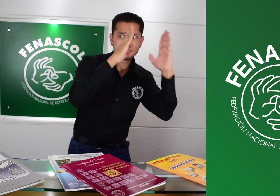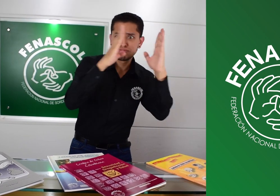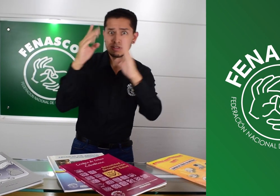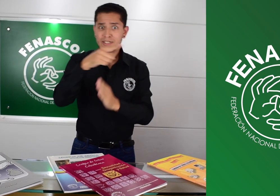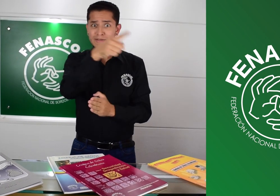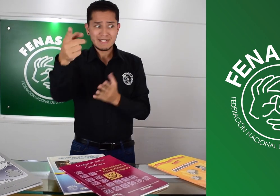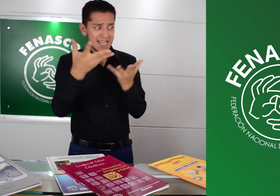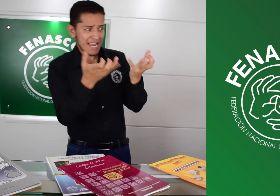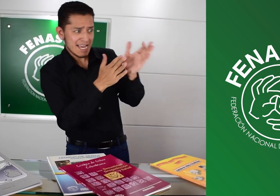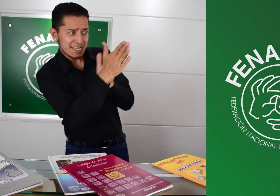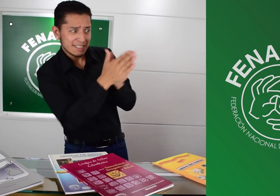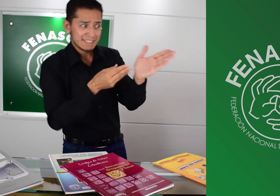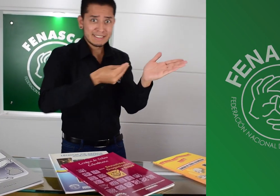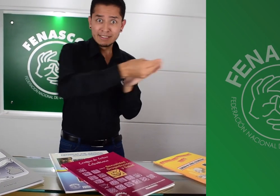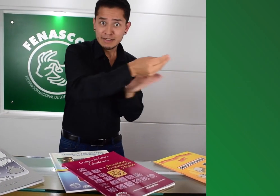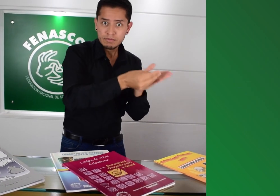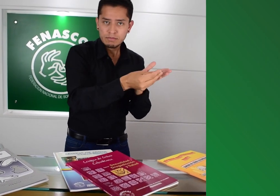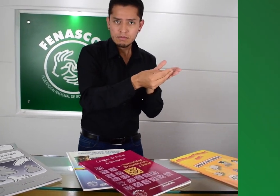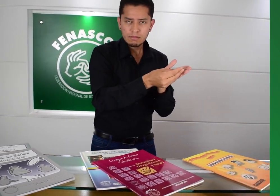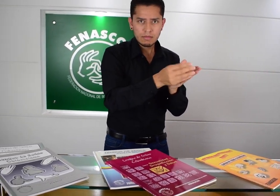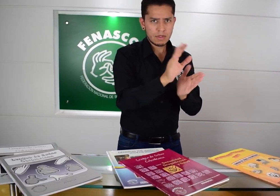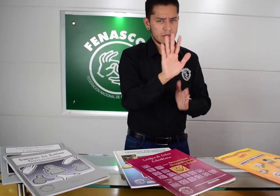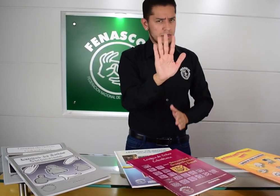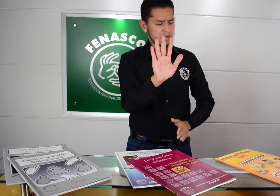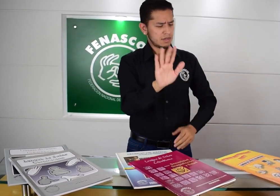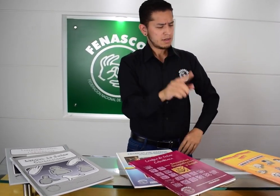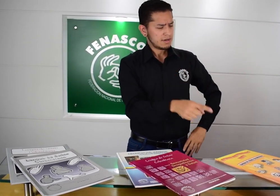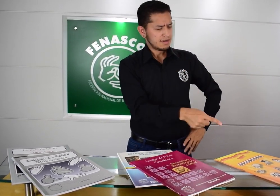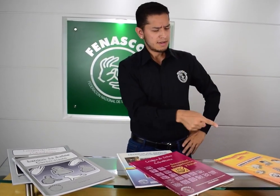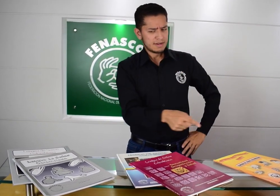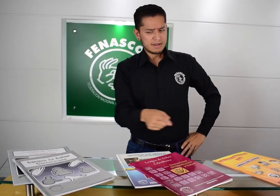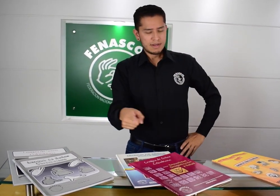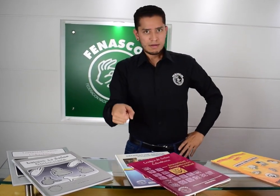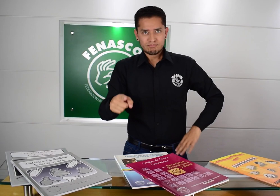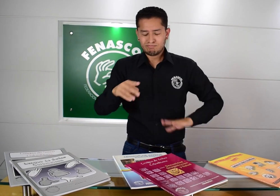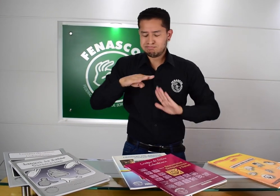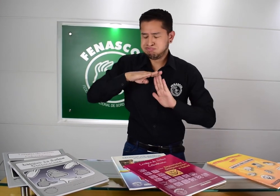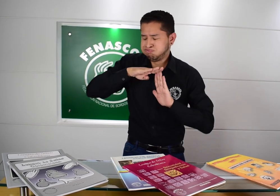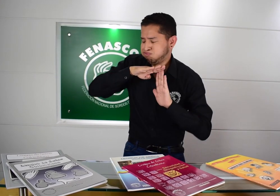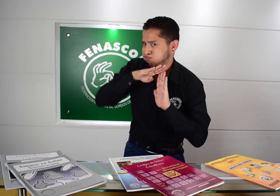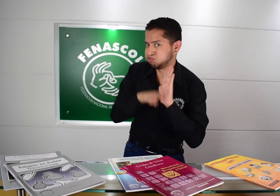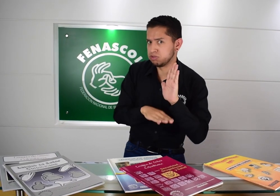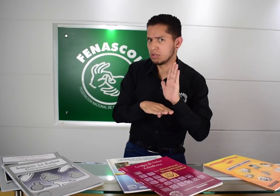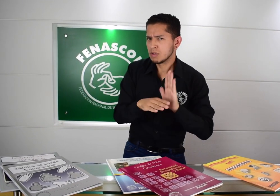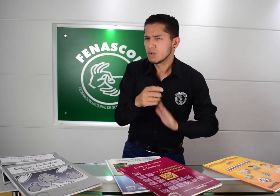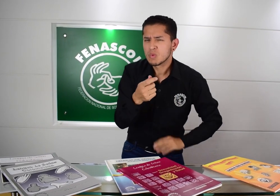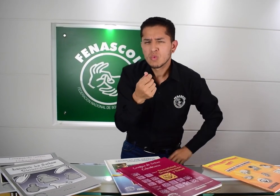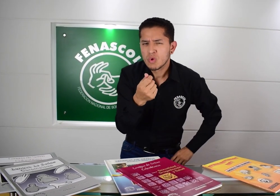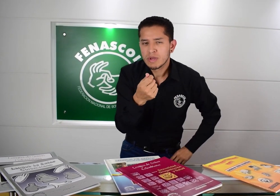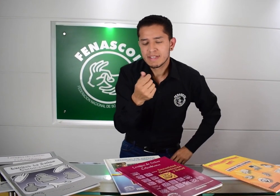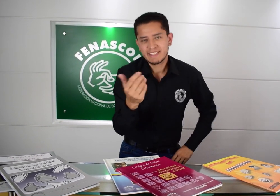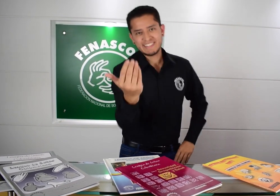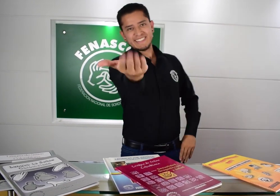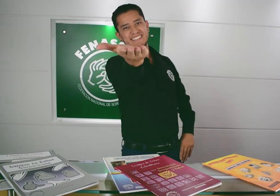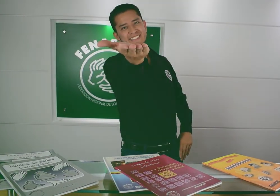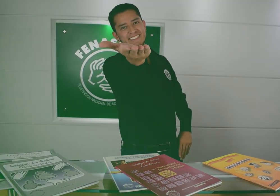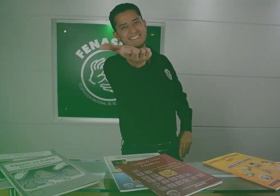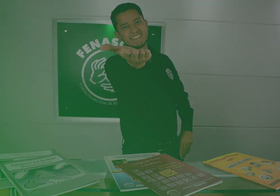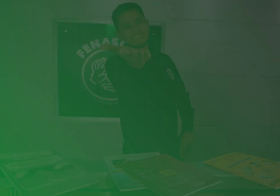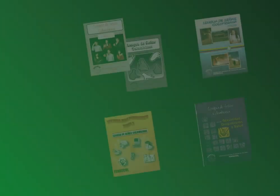Acá en Fenascol estarán dispuestos a atenderlos para que hagan sus compras. ¡Y es que tenemos más rebajas! ¡Miren!